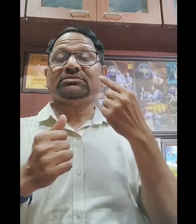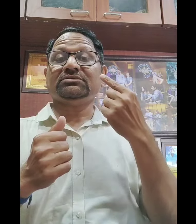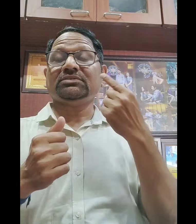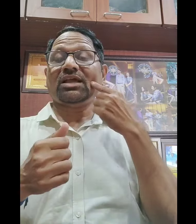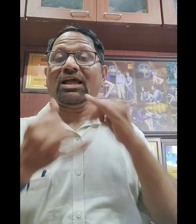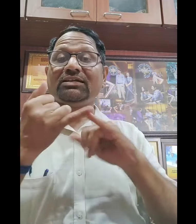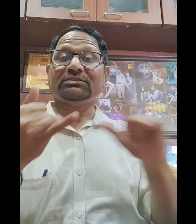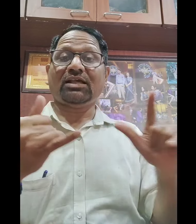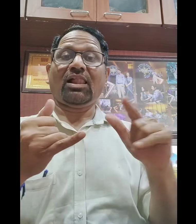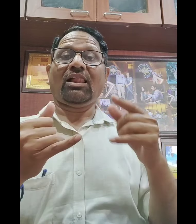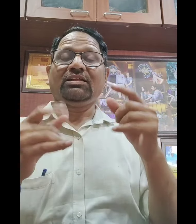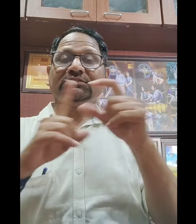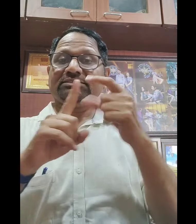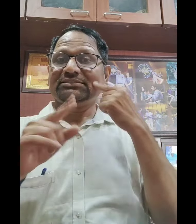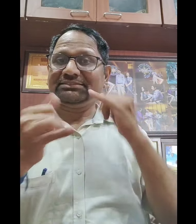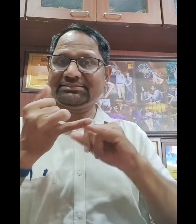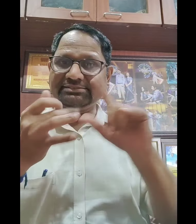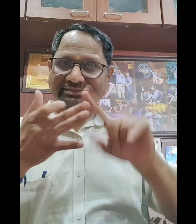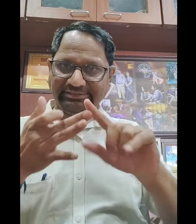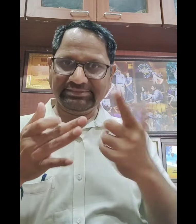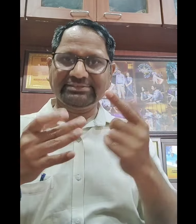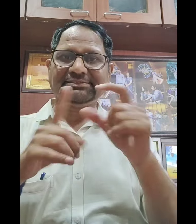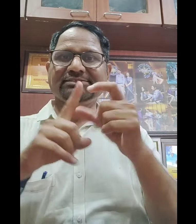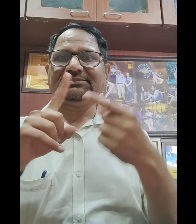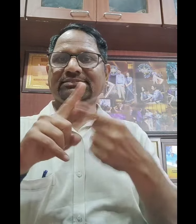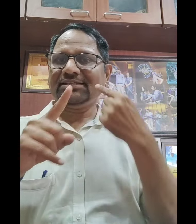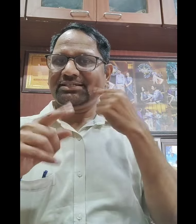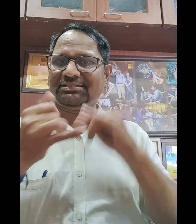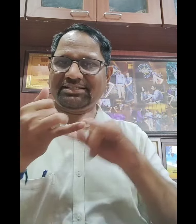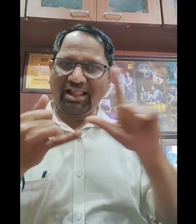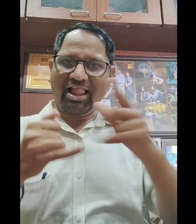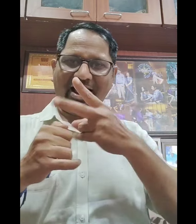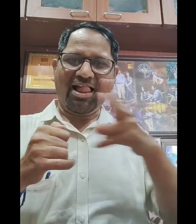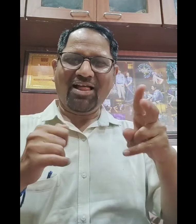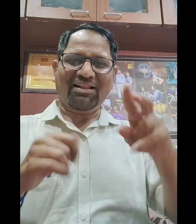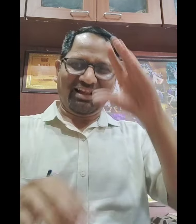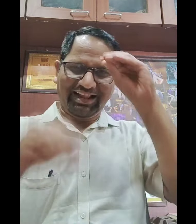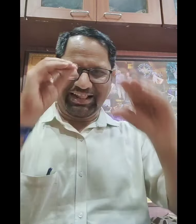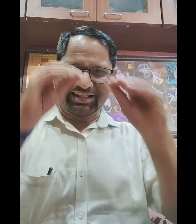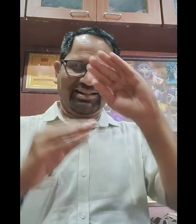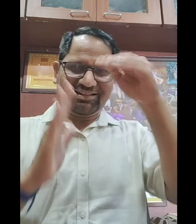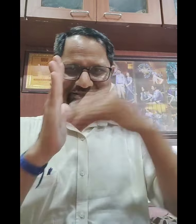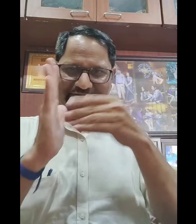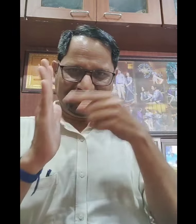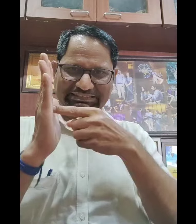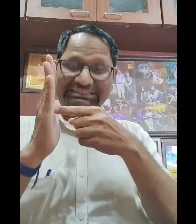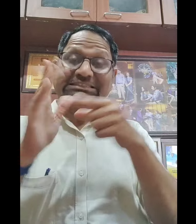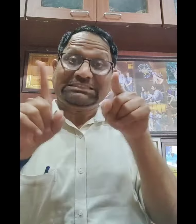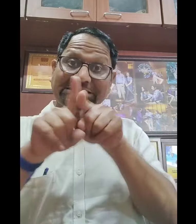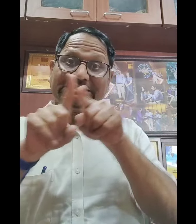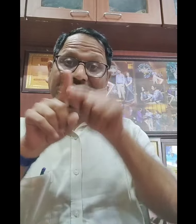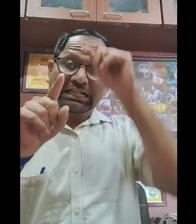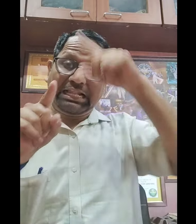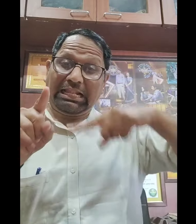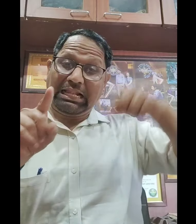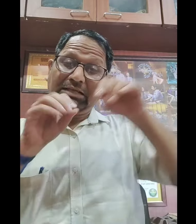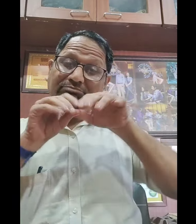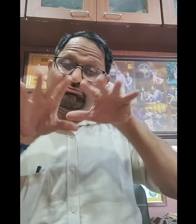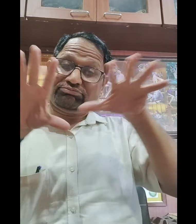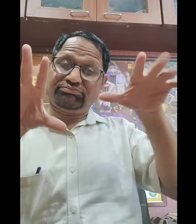जो इंडियन साइन लेंग्विज है, इसका जो कोर्स होता है इसली का हो, DTSL, जो भी है, सारे कोर्सिस